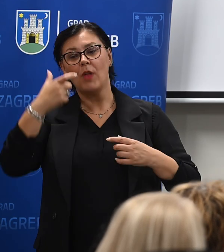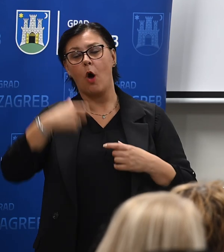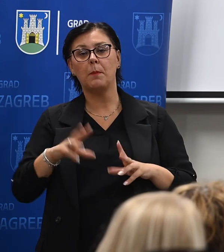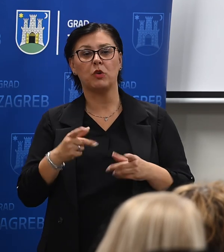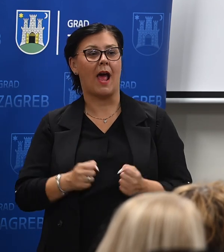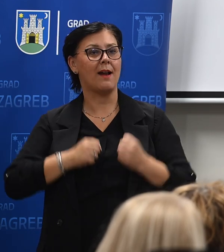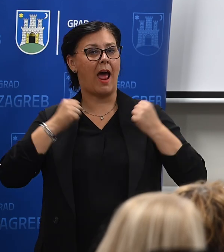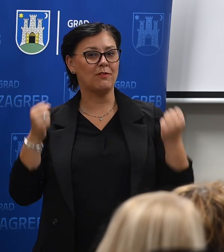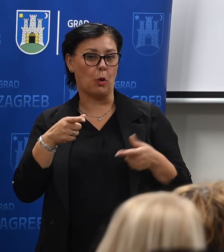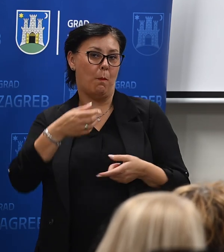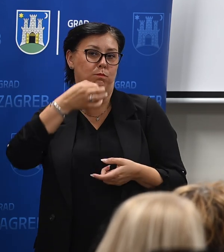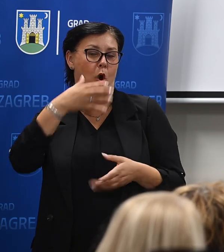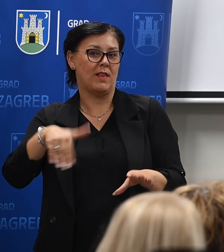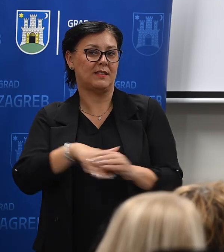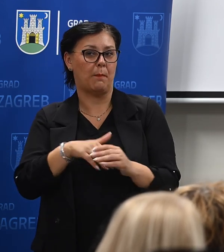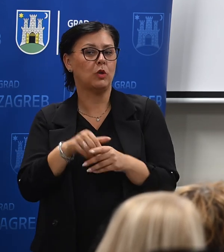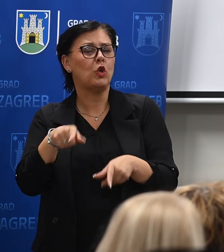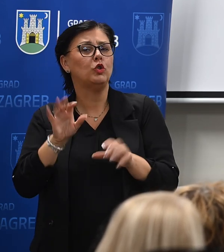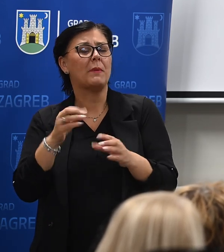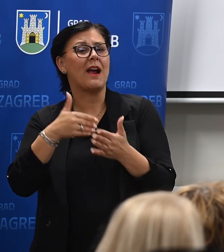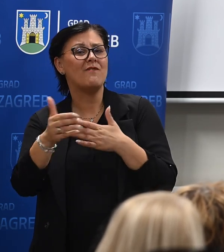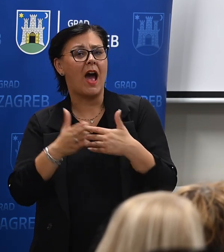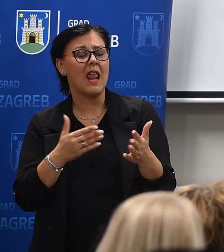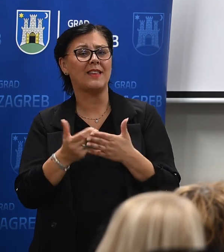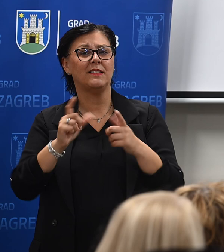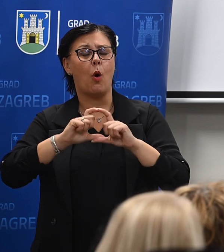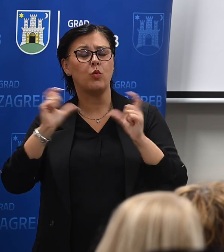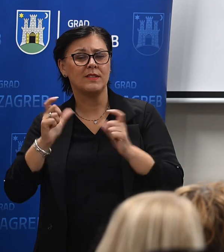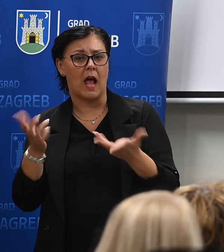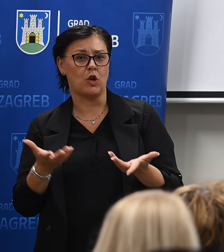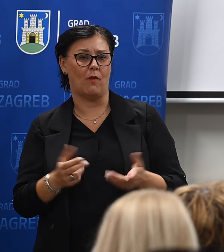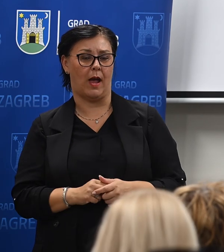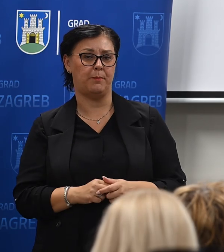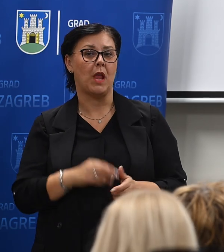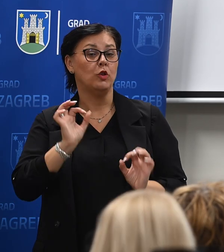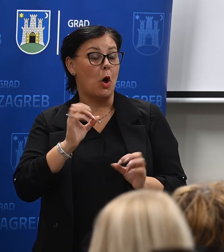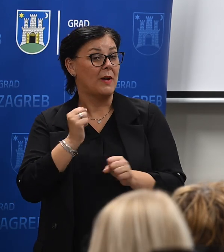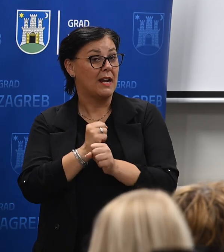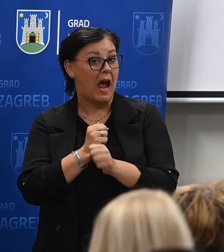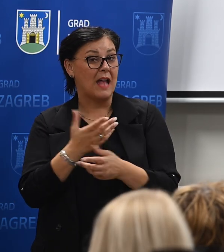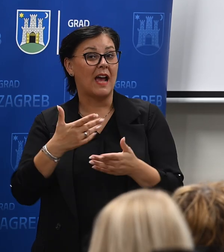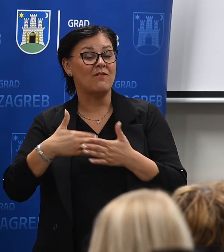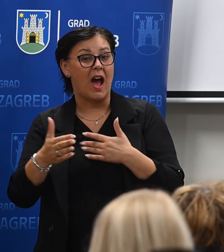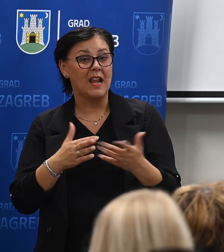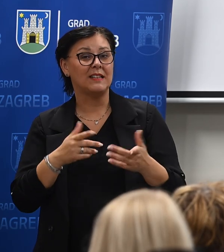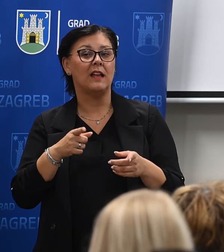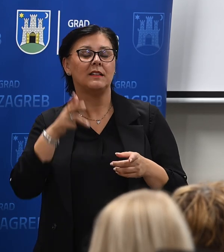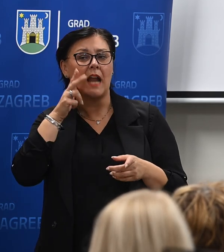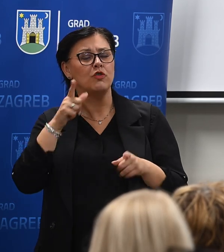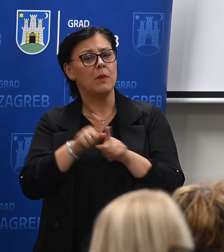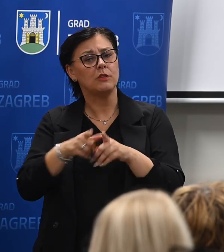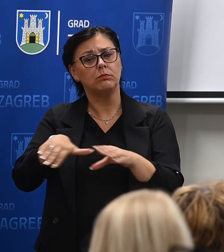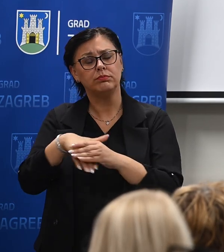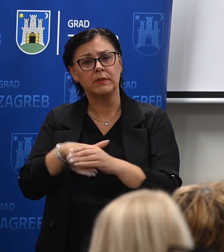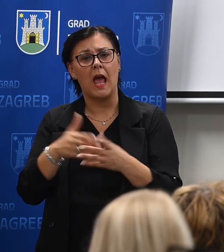je to ta dobitna kombinacija, znači kvalitetne ustanove, dobri uvjeti rada i da ćemo moći dalje ekspanzije koje planiramo i u obrazovanju